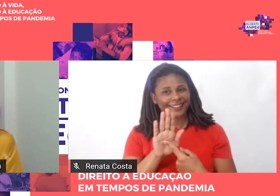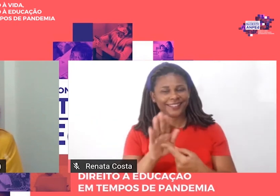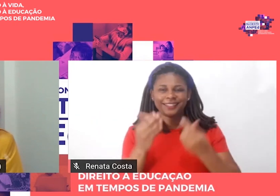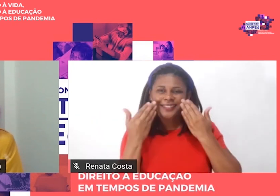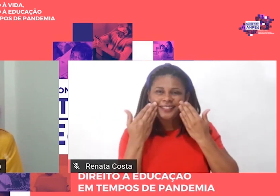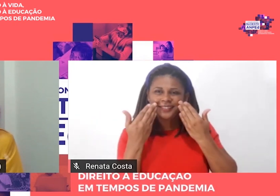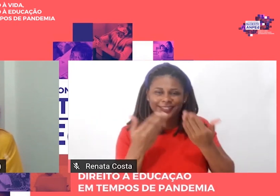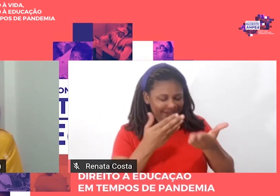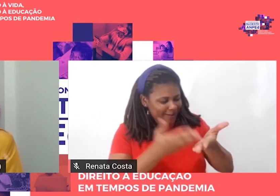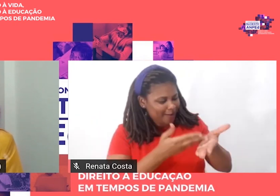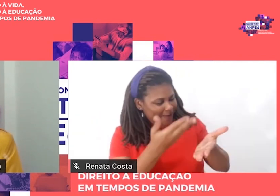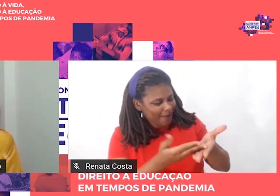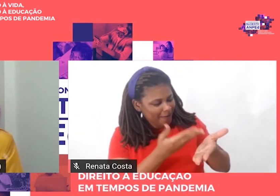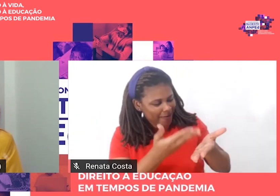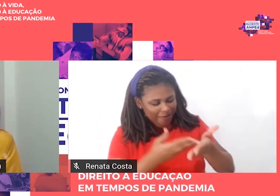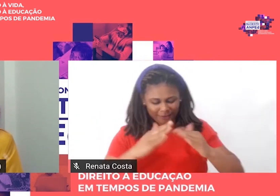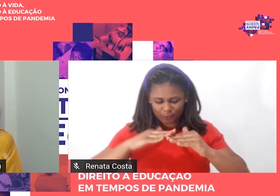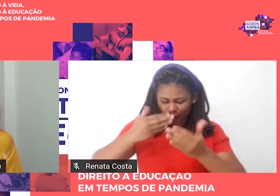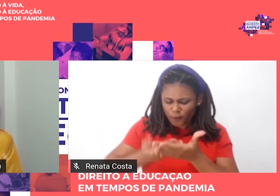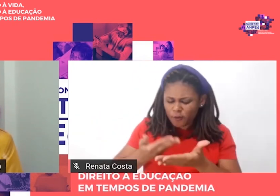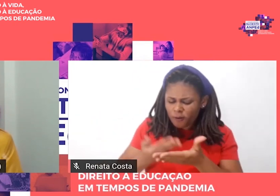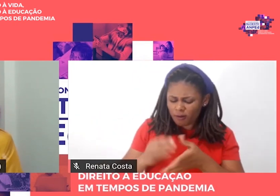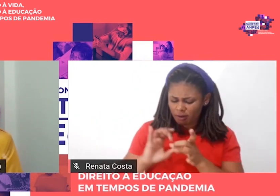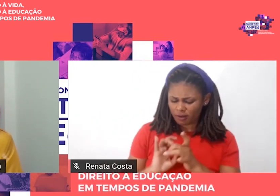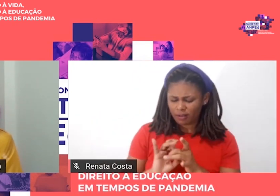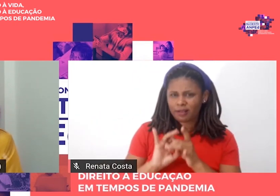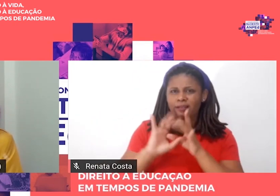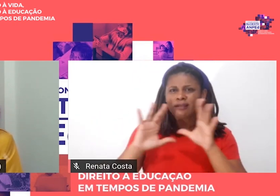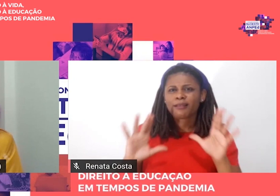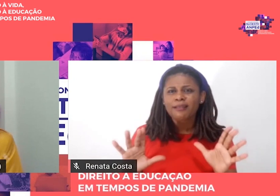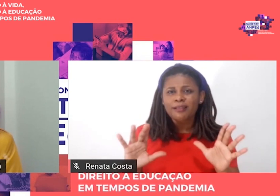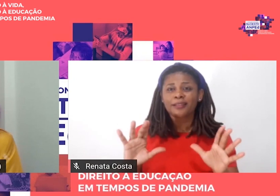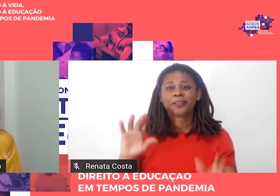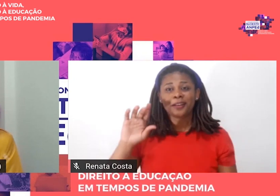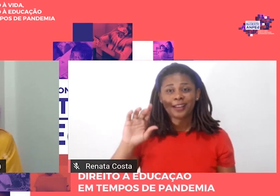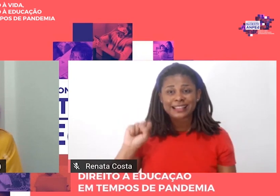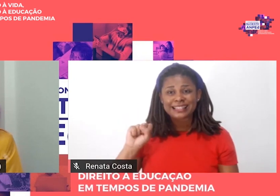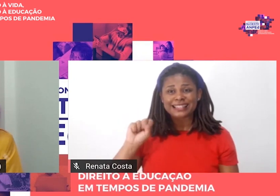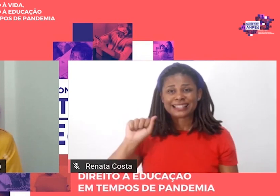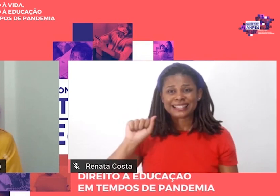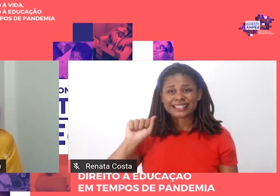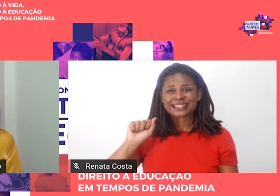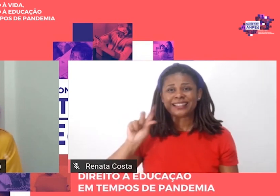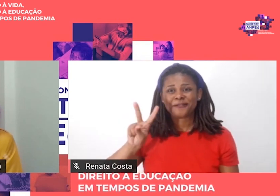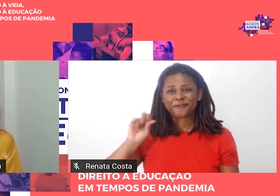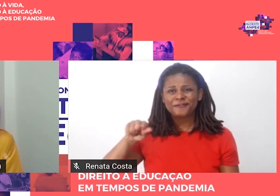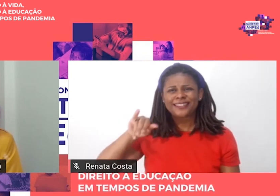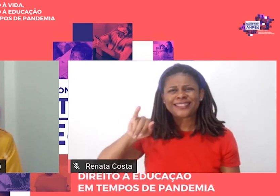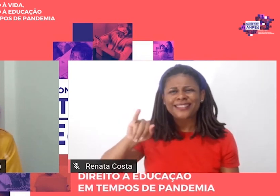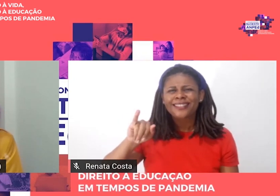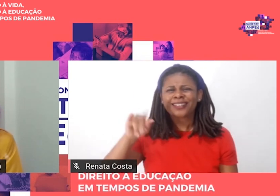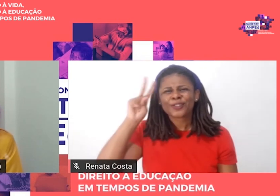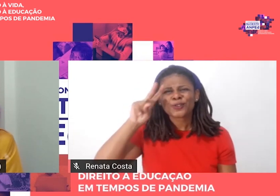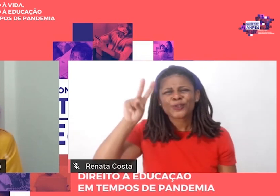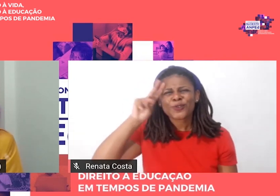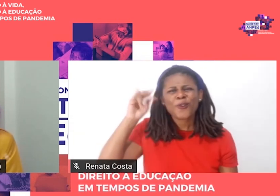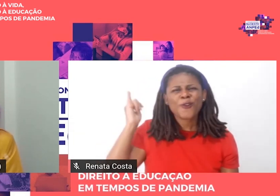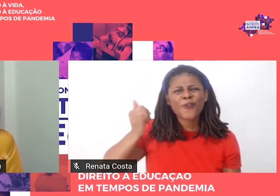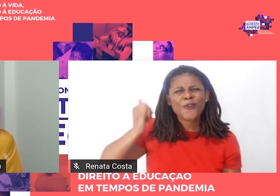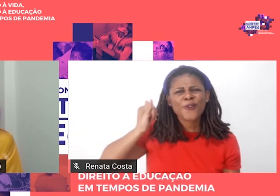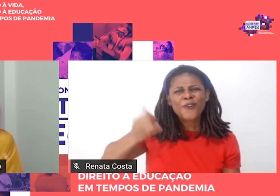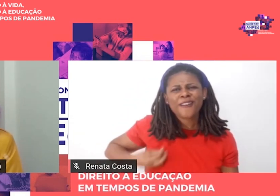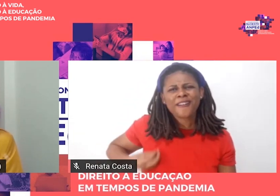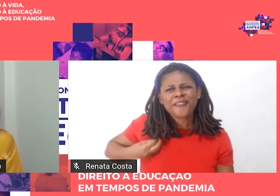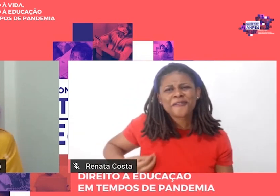escola democracia o Demerval a sua produção de vida que a gente acabou ouvindo aqui nossa estou ainda um pouco